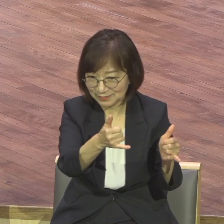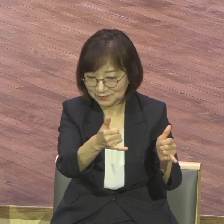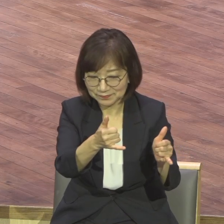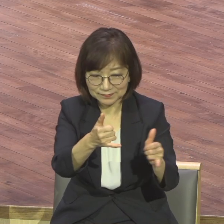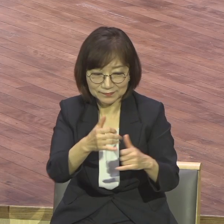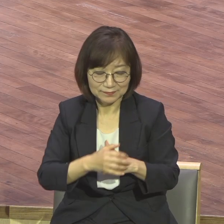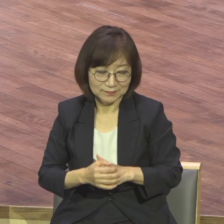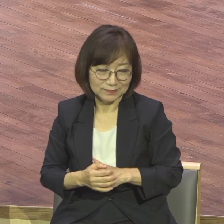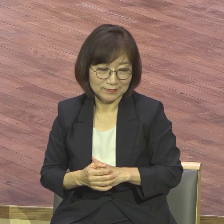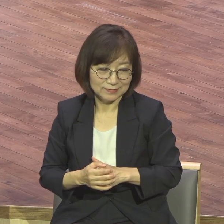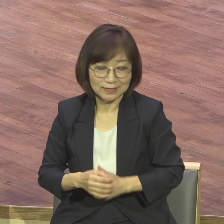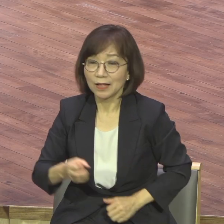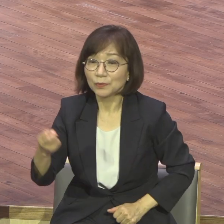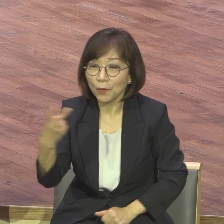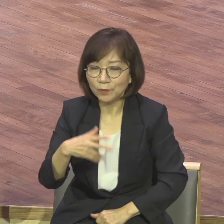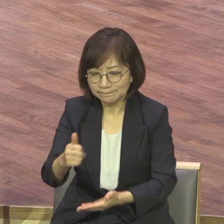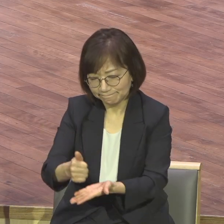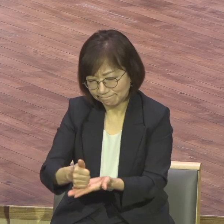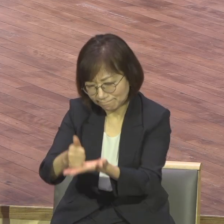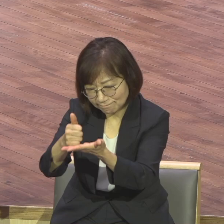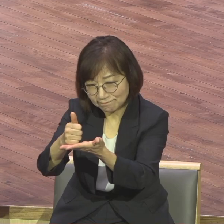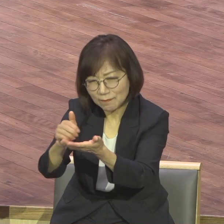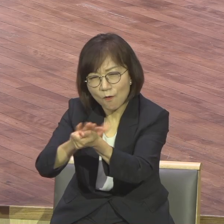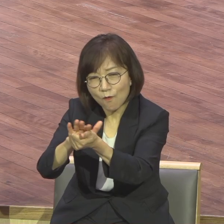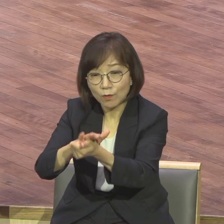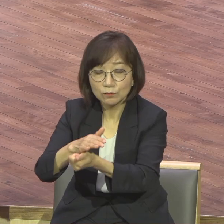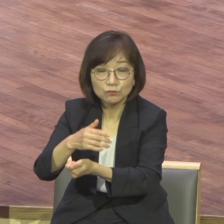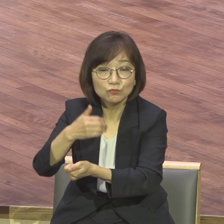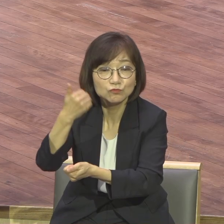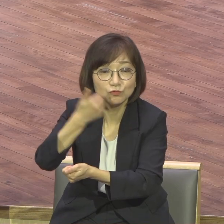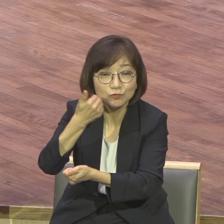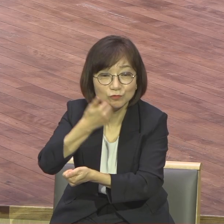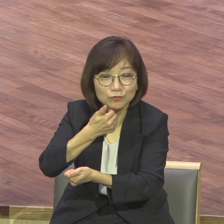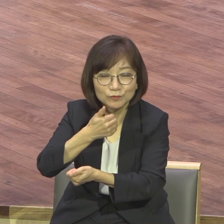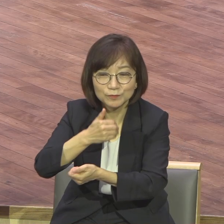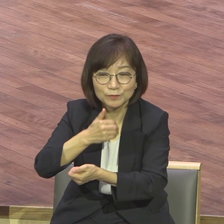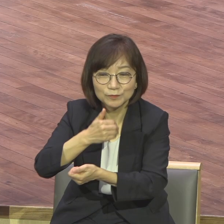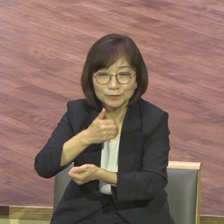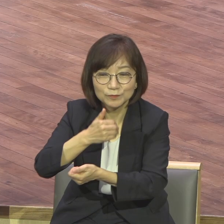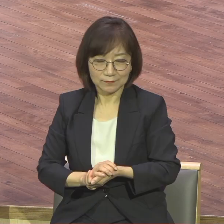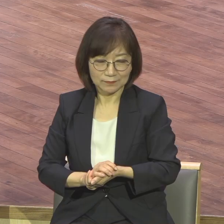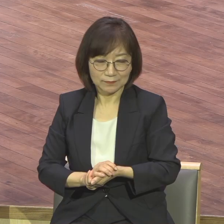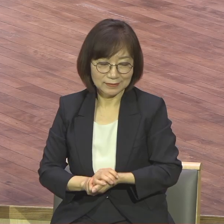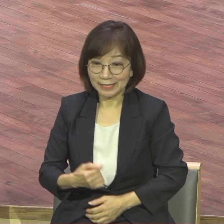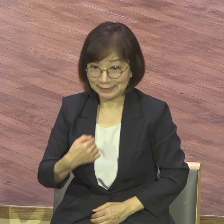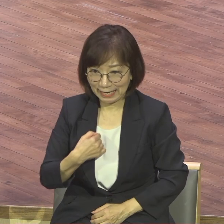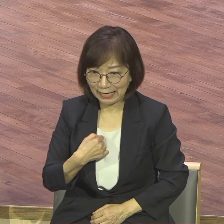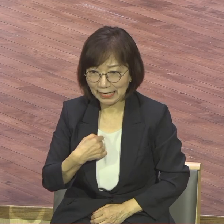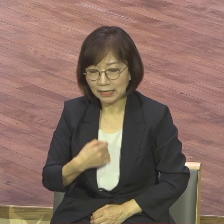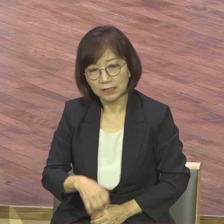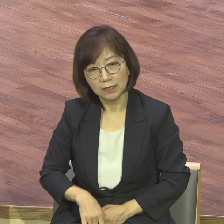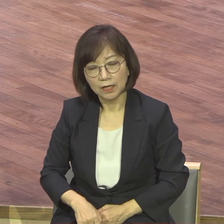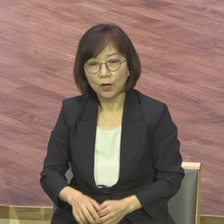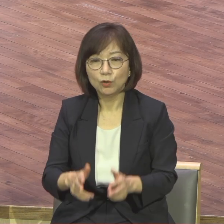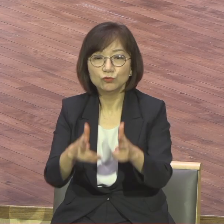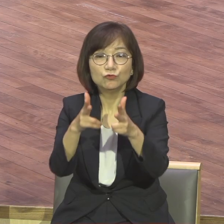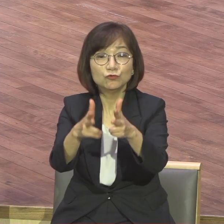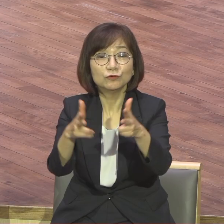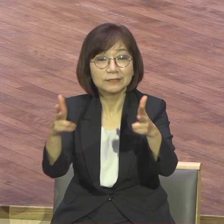또 섬기는 자가 있는데 섬기는 자 섬기는 자 저는요 주차장 식당